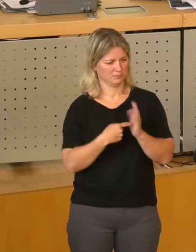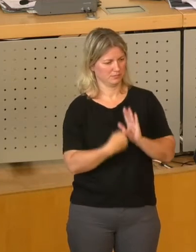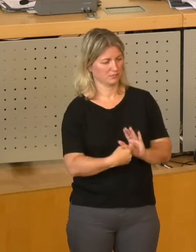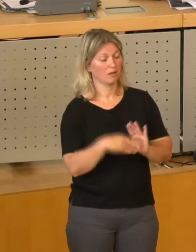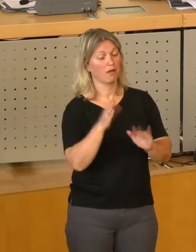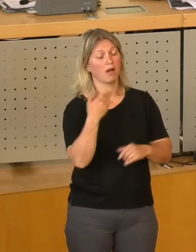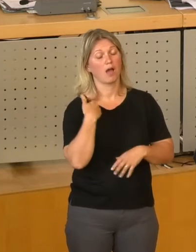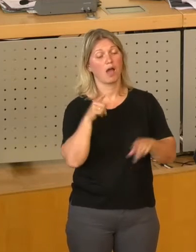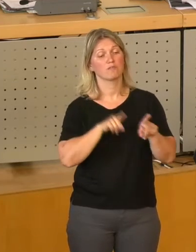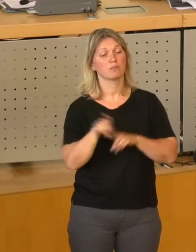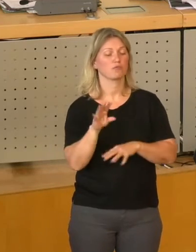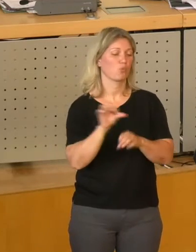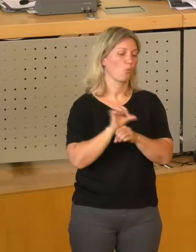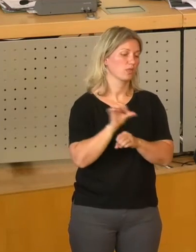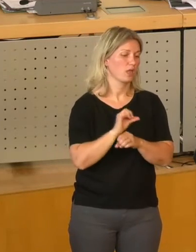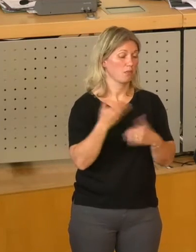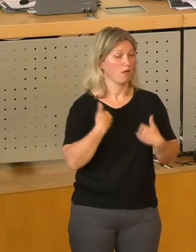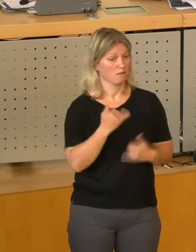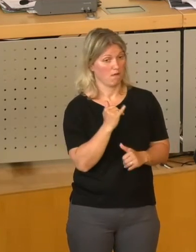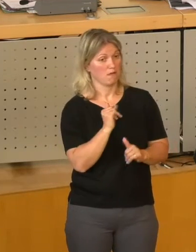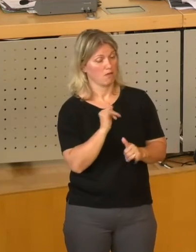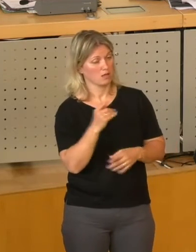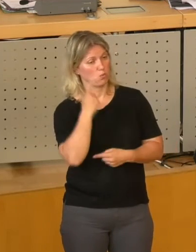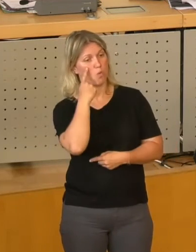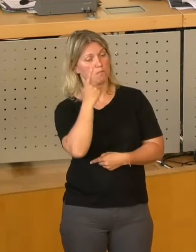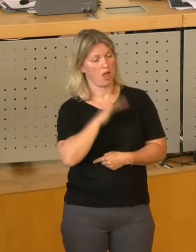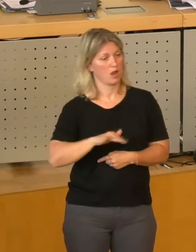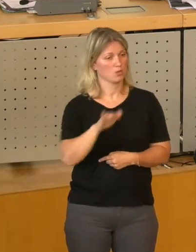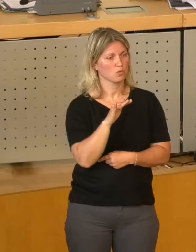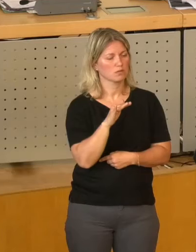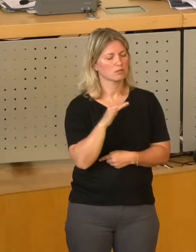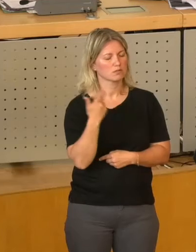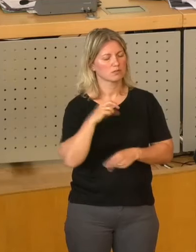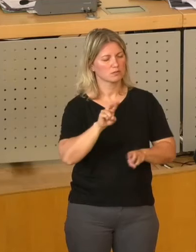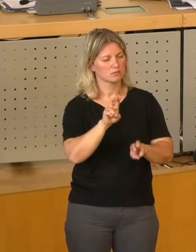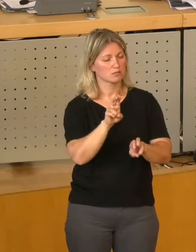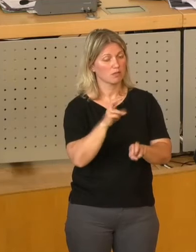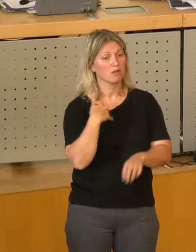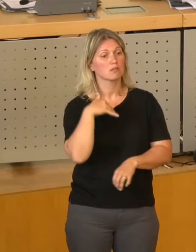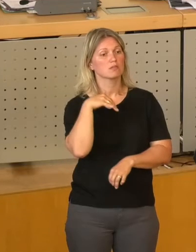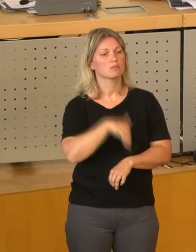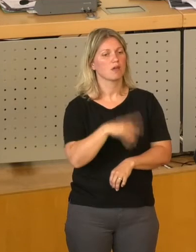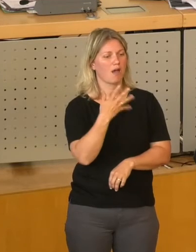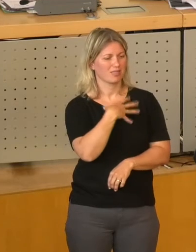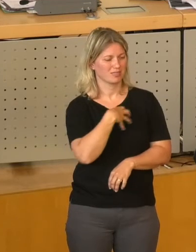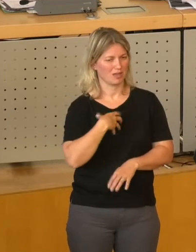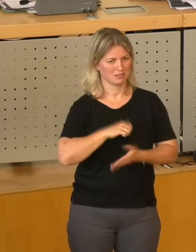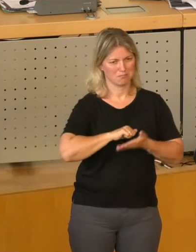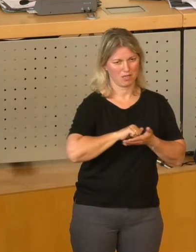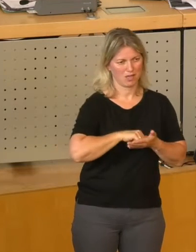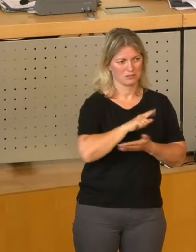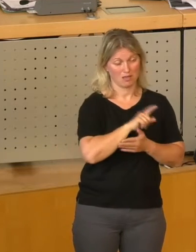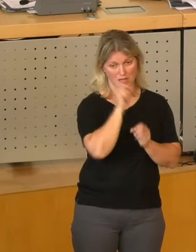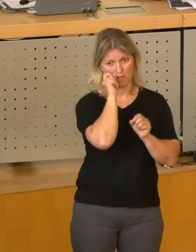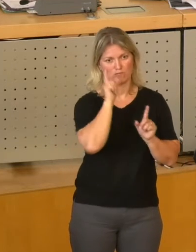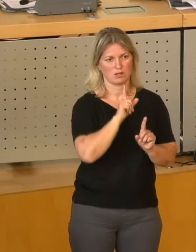immer dafür gewesen und als hätte es nie was anderes gegeben. Ich will Ihnen mal was zitieren. Wir haben eine sehr aufmerksame Dresdner Presse und da habe